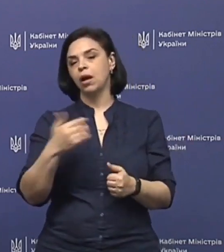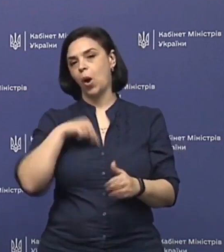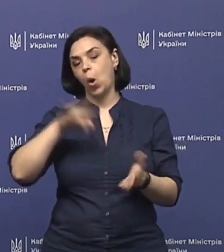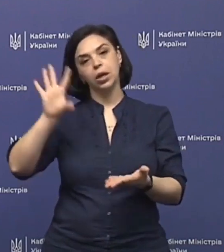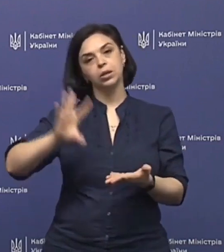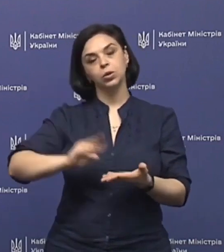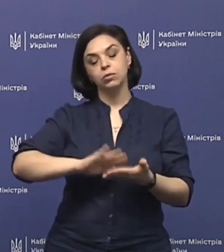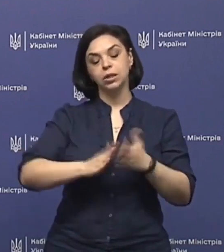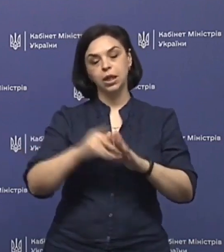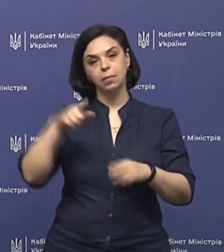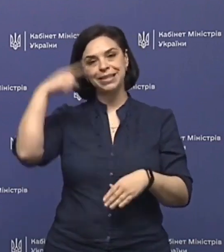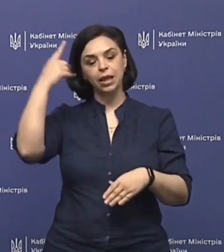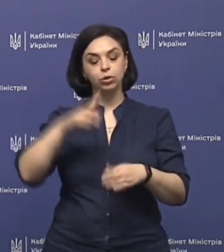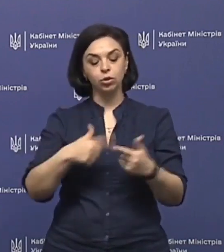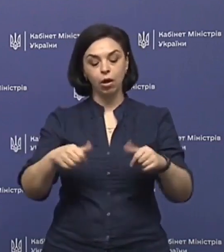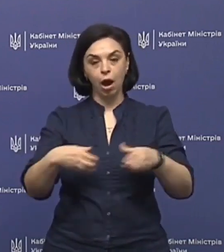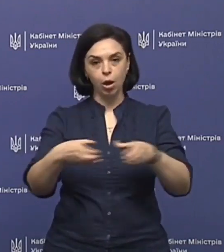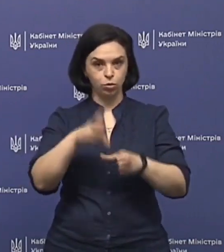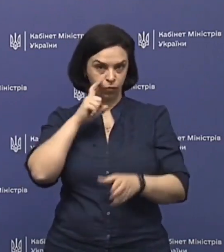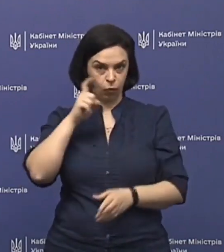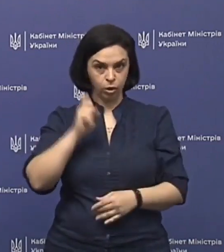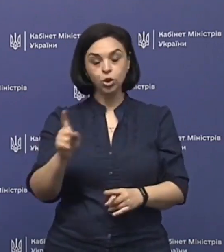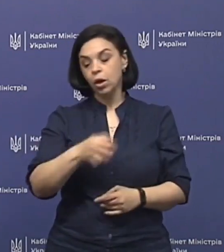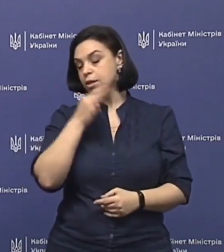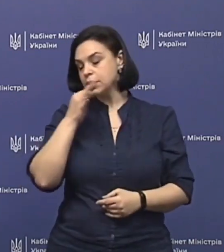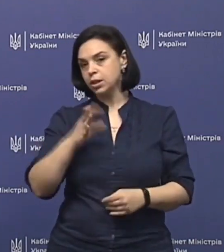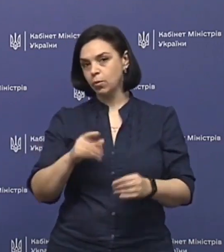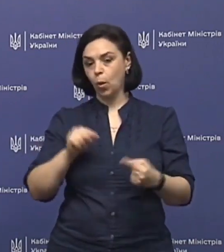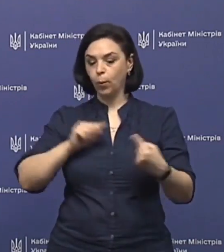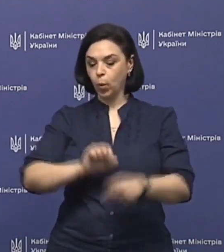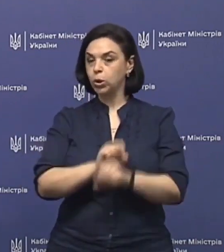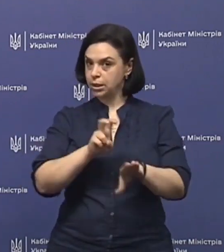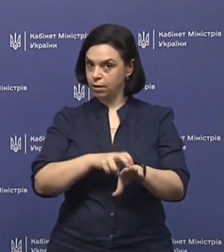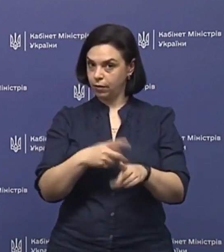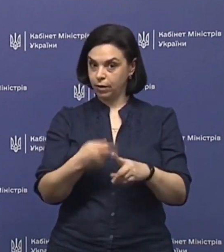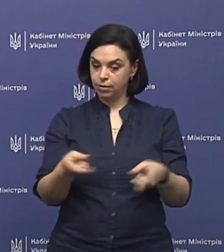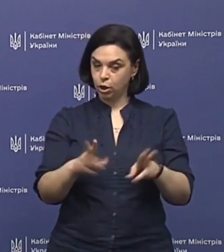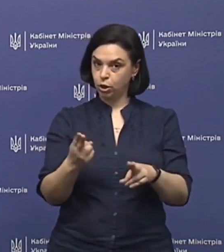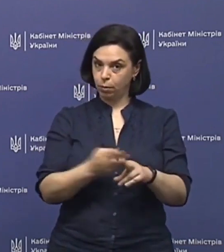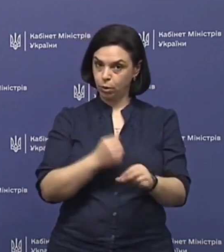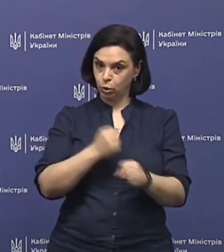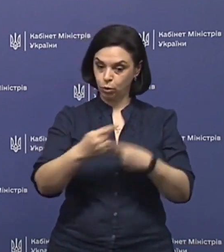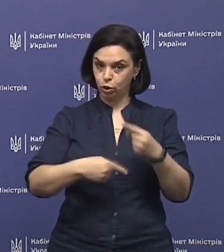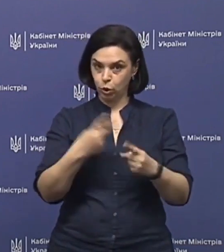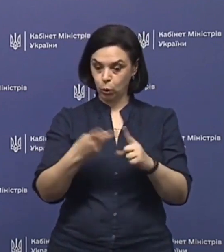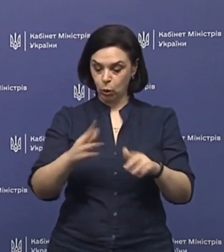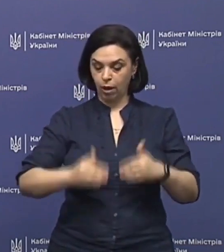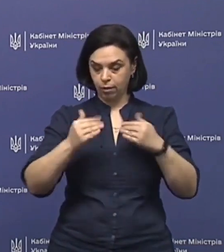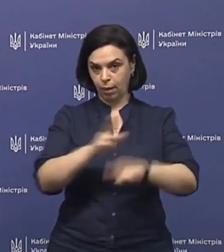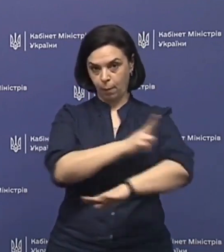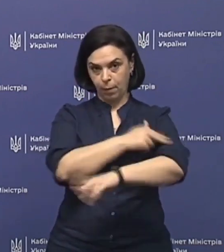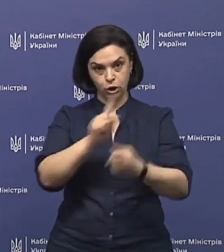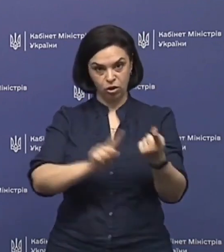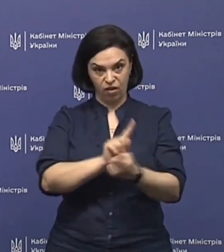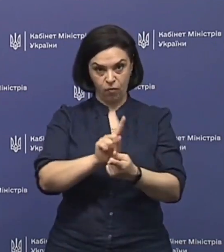охарактеризуєте стан психіатричної галузі в Україні? Що скажете про протести лікарів, які залишаться без роботи через другий етап медичної